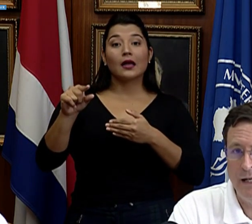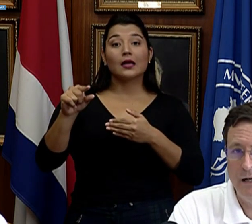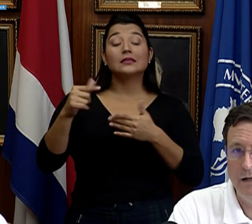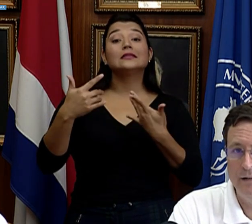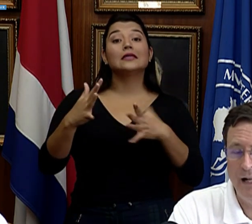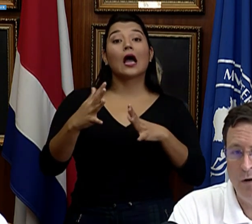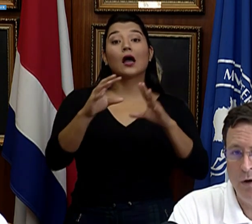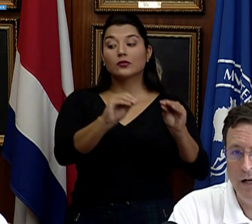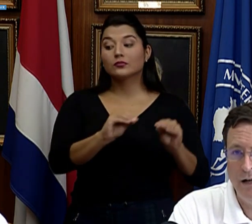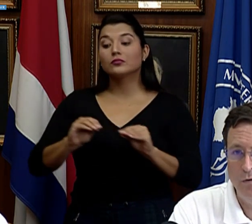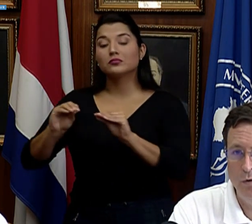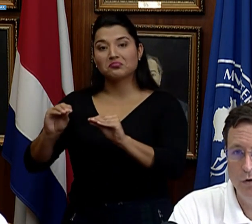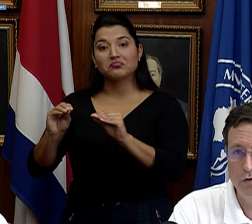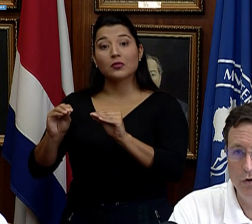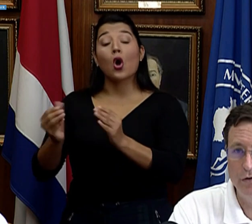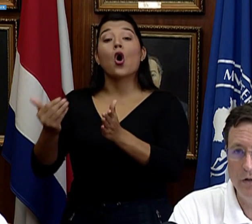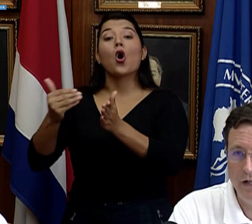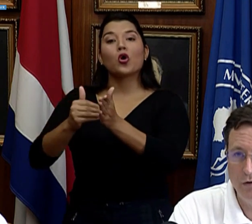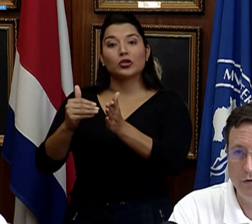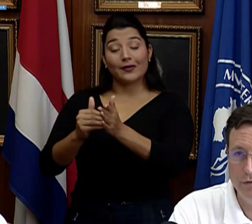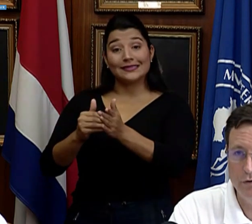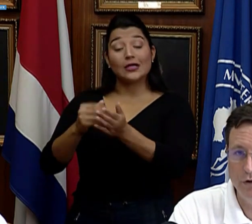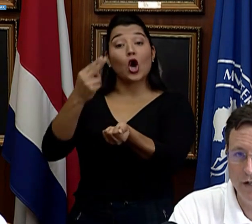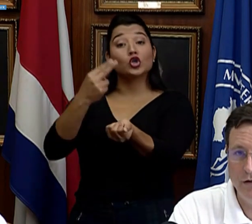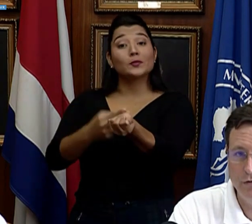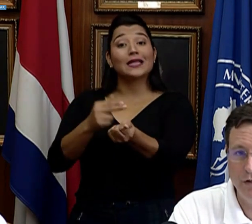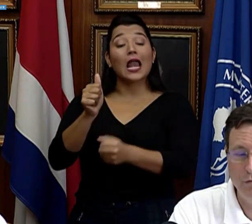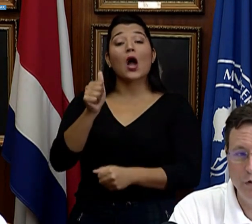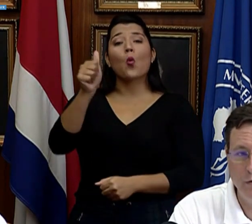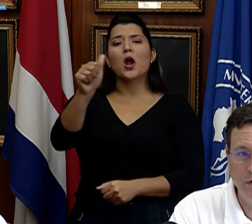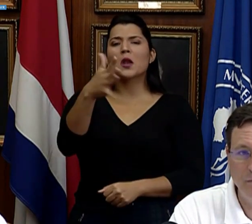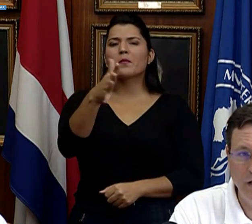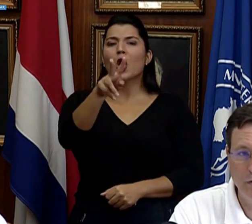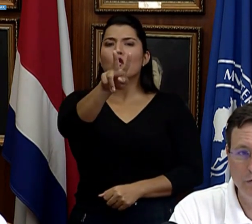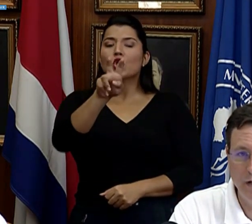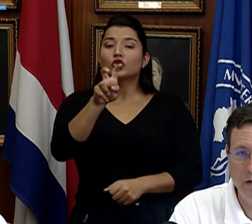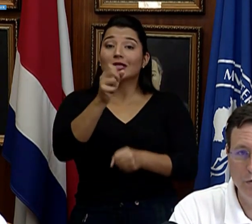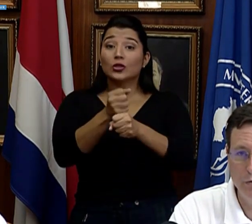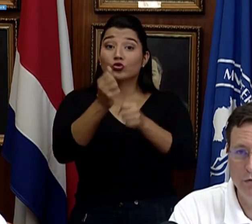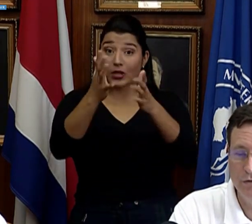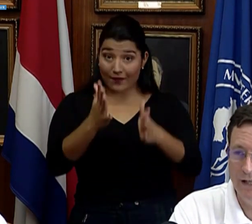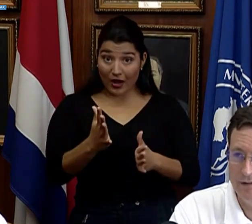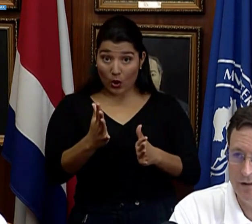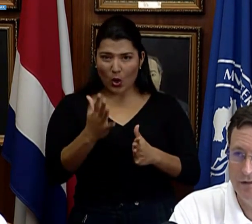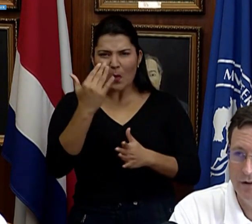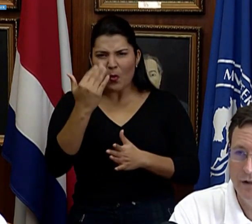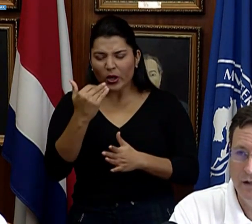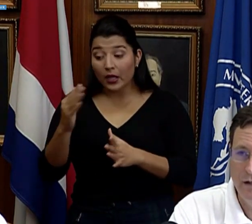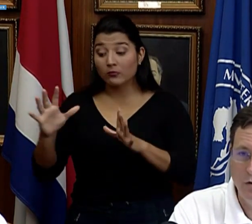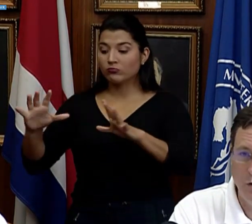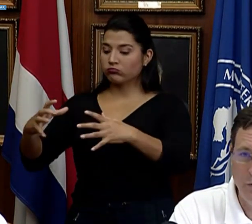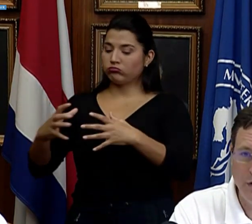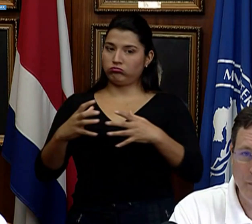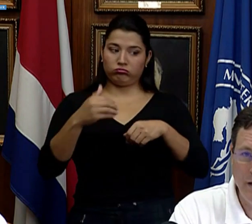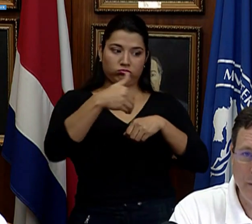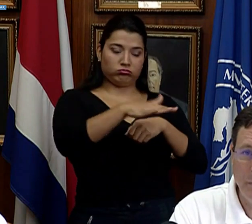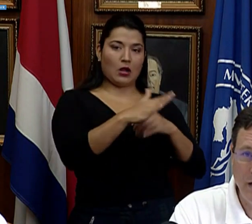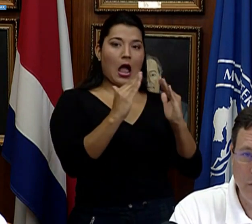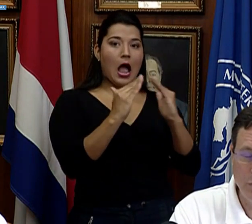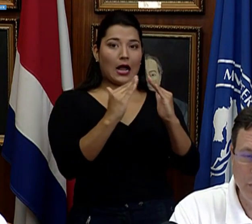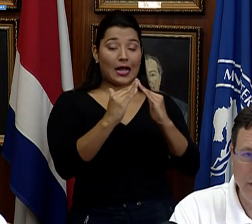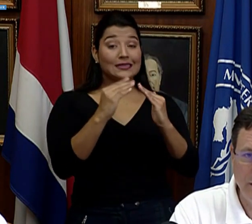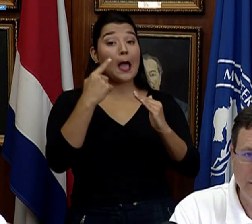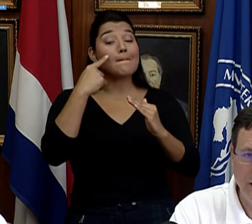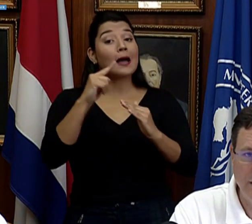hospital de Alajuela unos 200 funcionarios que fueron enviados a sus casas como una medida